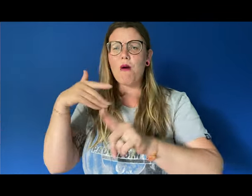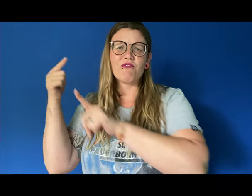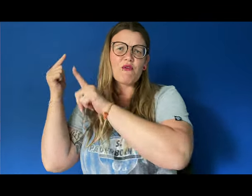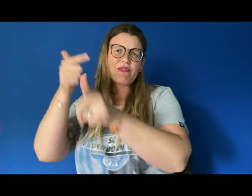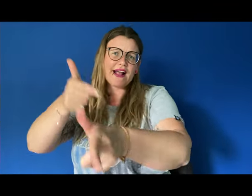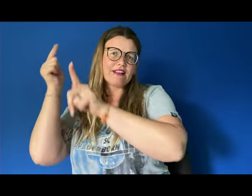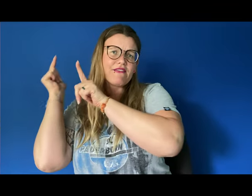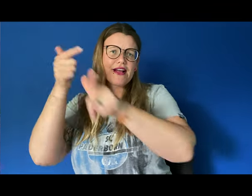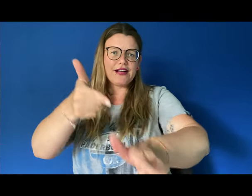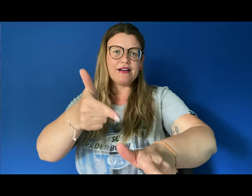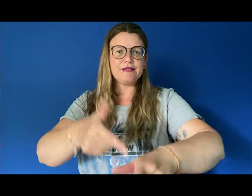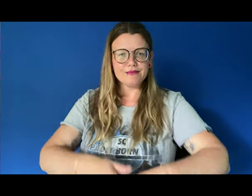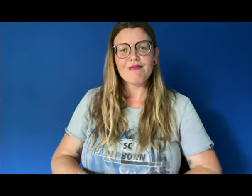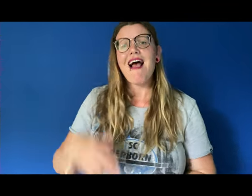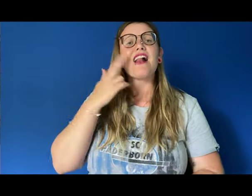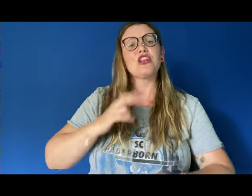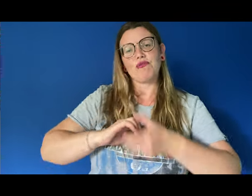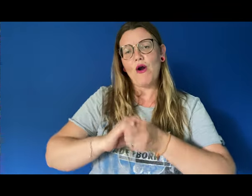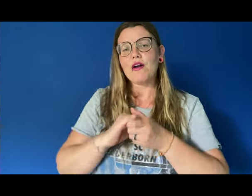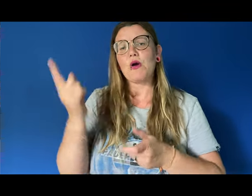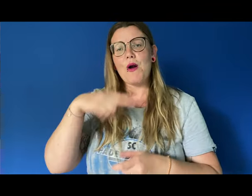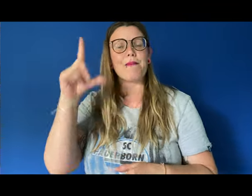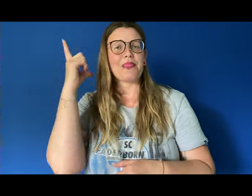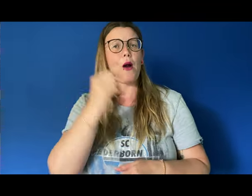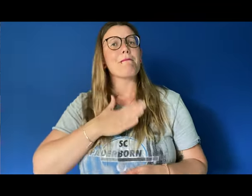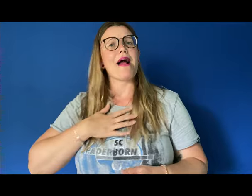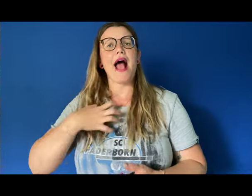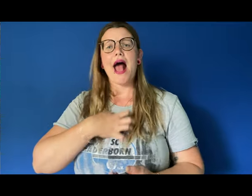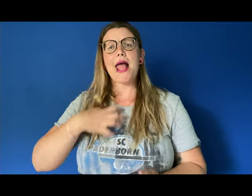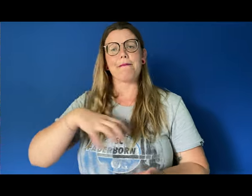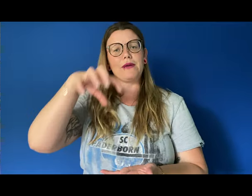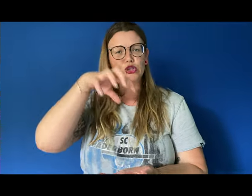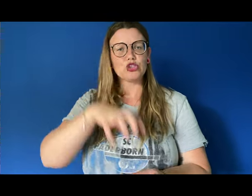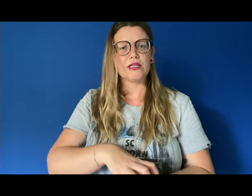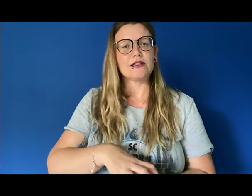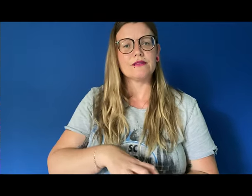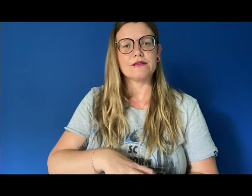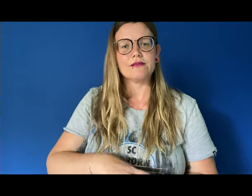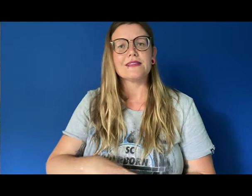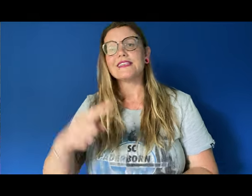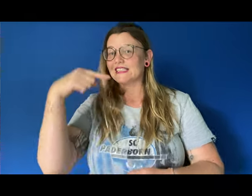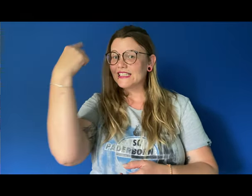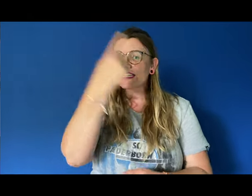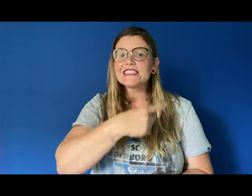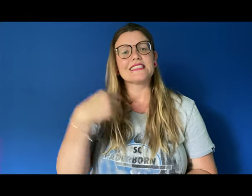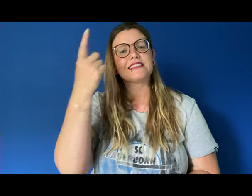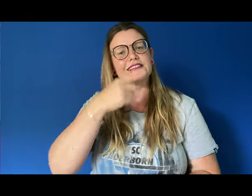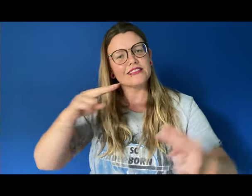von weit her Alte Freunde kommen nach Hause in die Heimatstadt Gesichter, die man